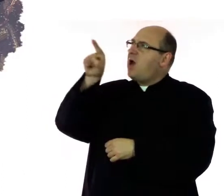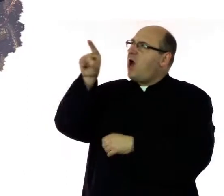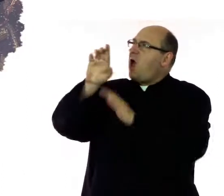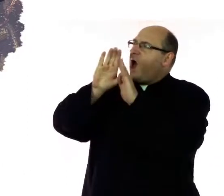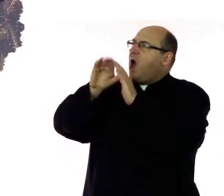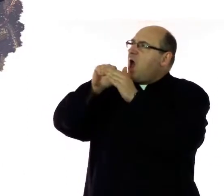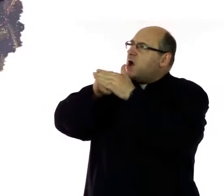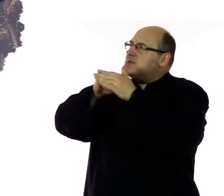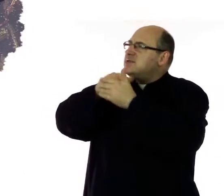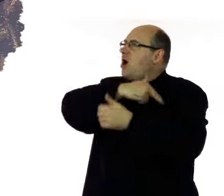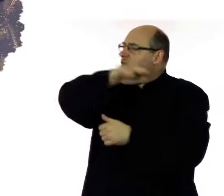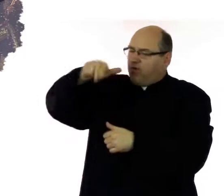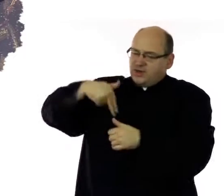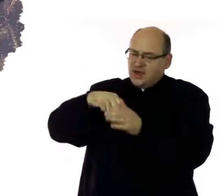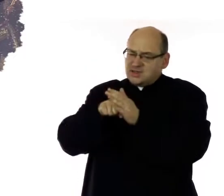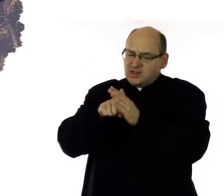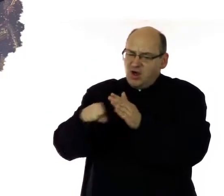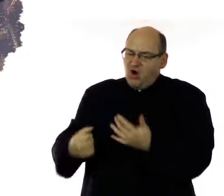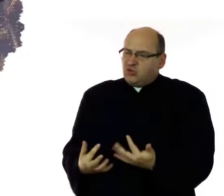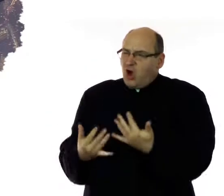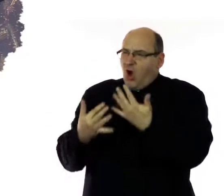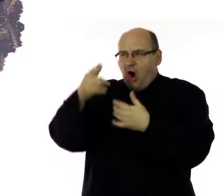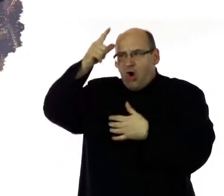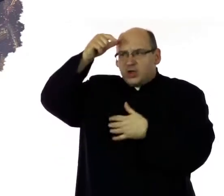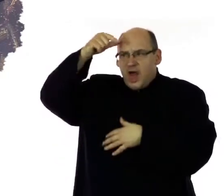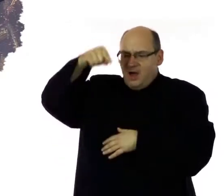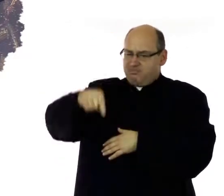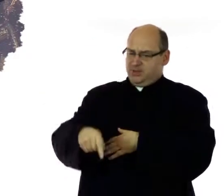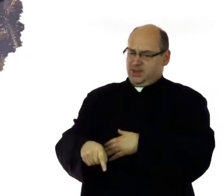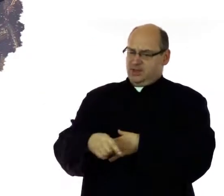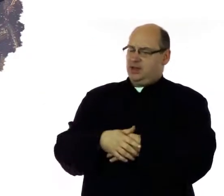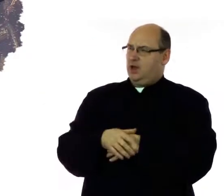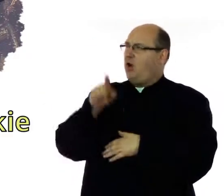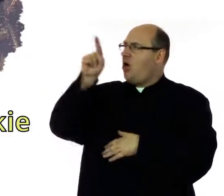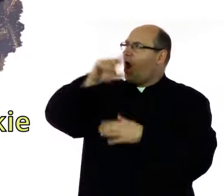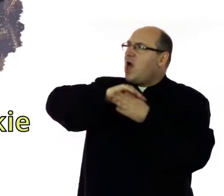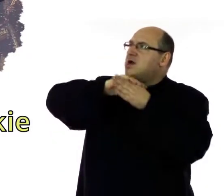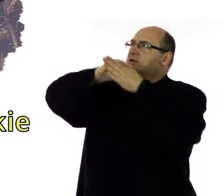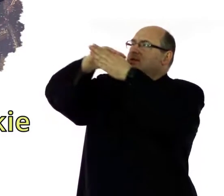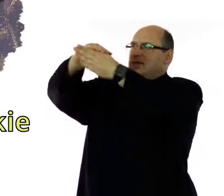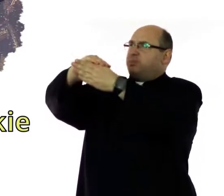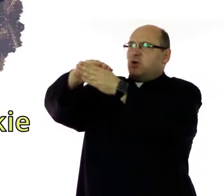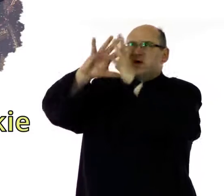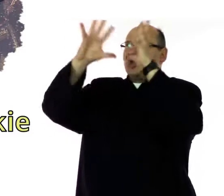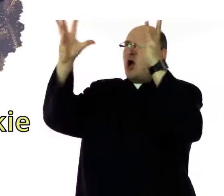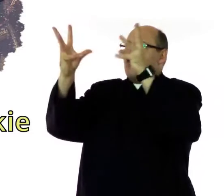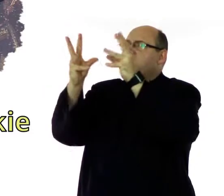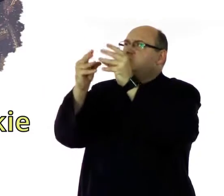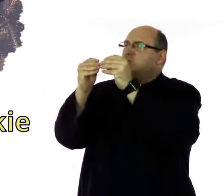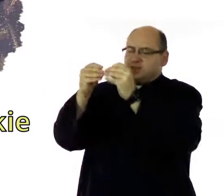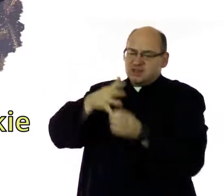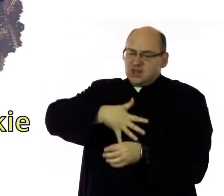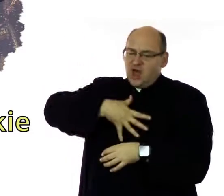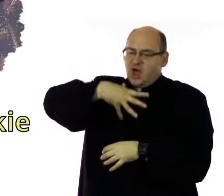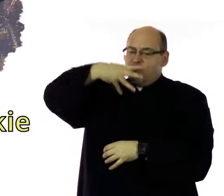grzechy, zachowaj nas od ognia piekielnego, zaprowadź